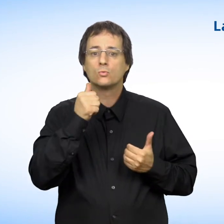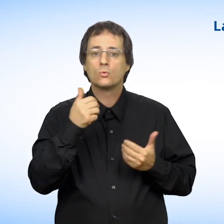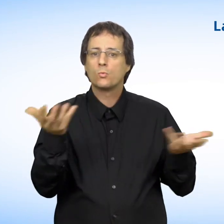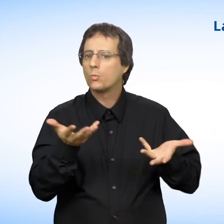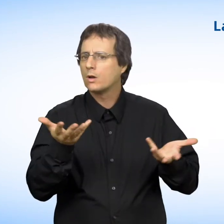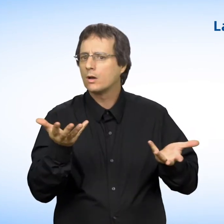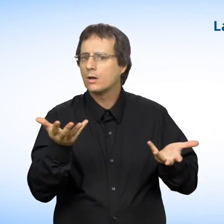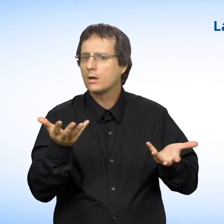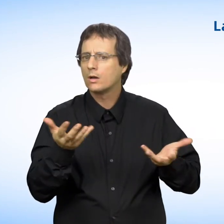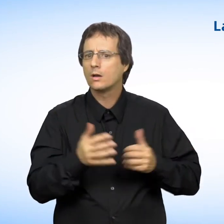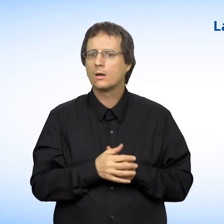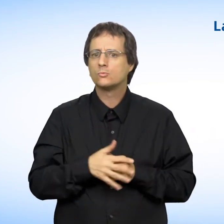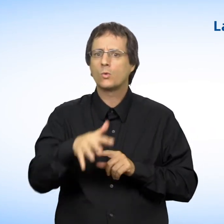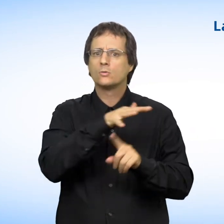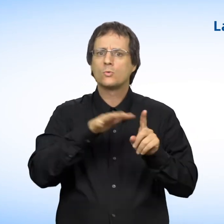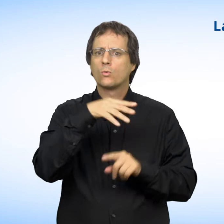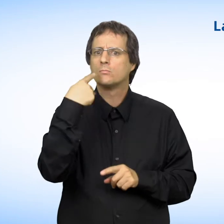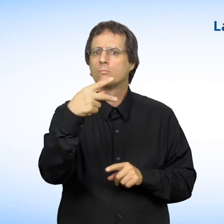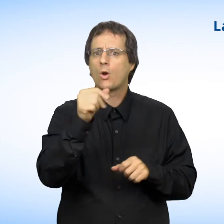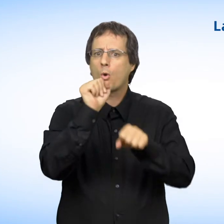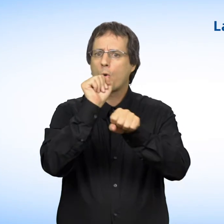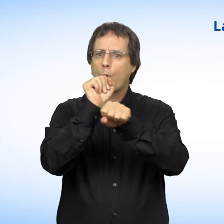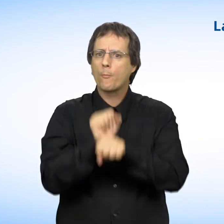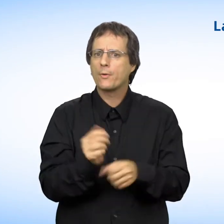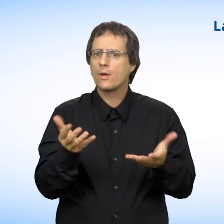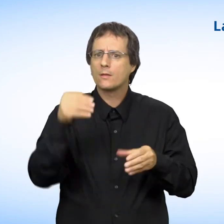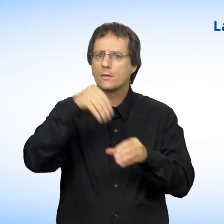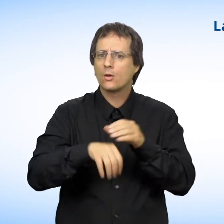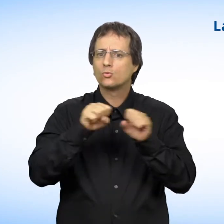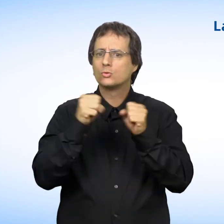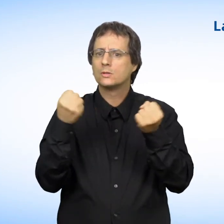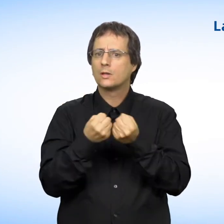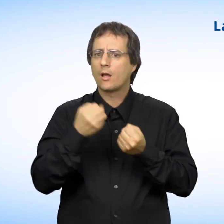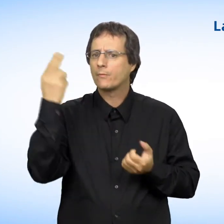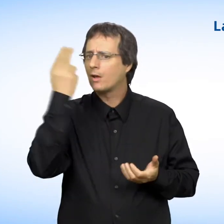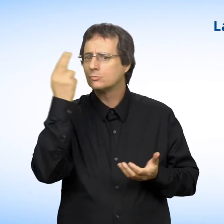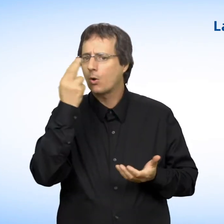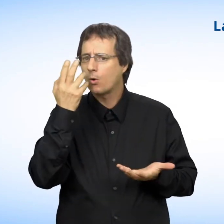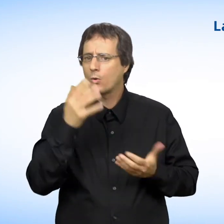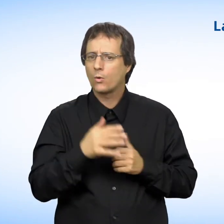La condition sociale est la situation que vous occupez dans la société en raison de votre revenu,